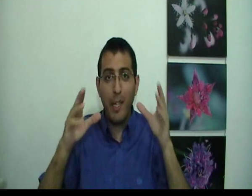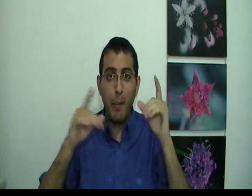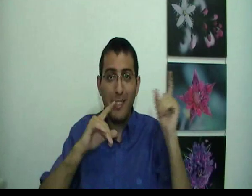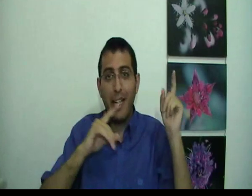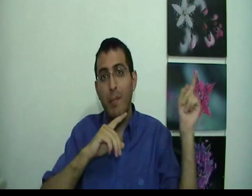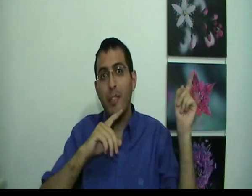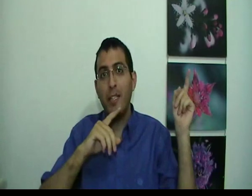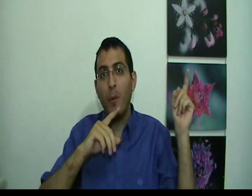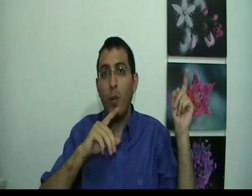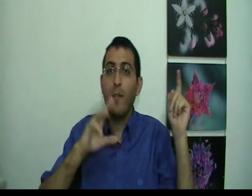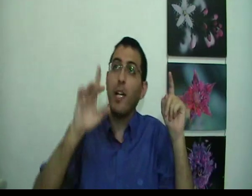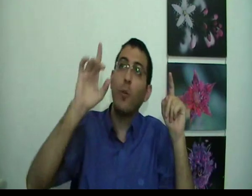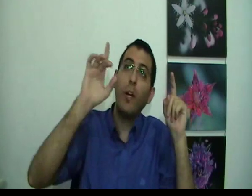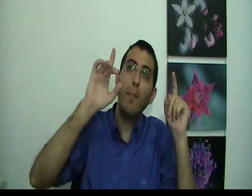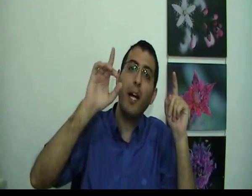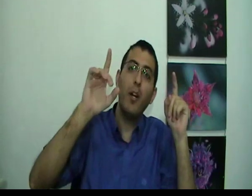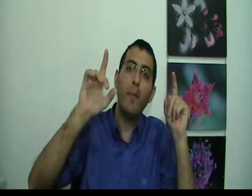גבי מסך את מה שאדם חולם אנחנו רואים בחלום